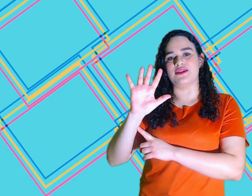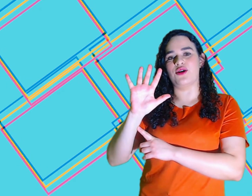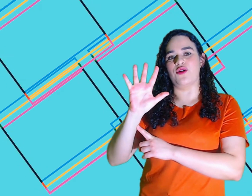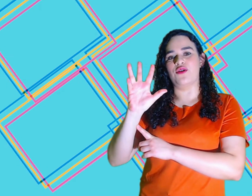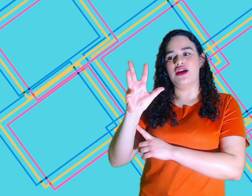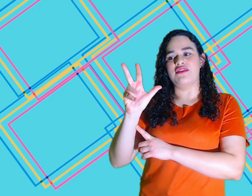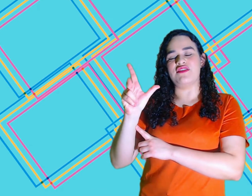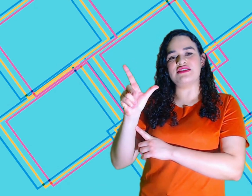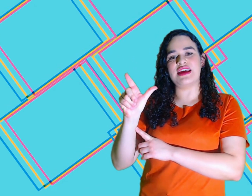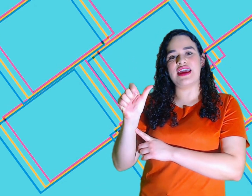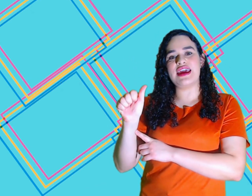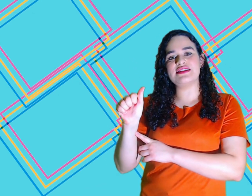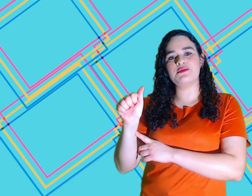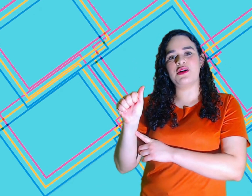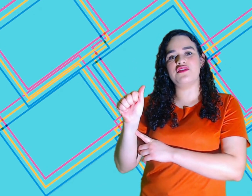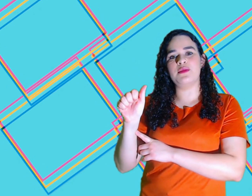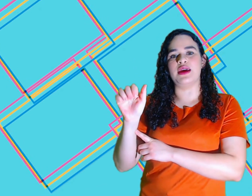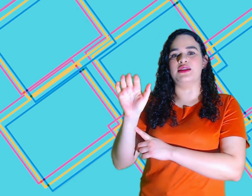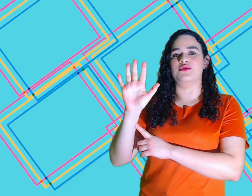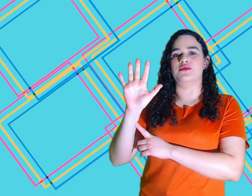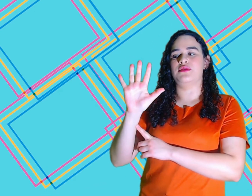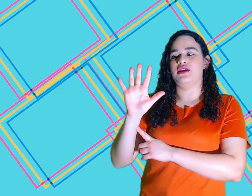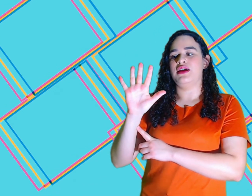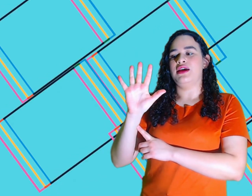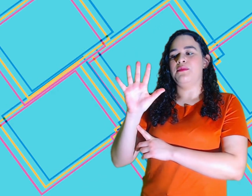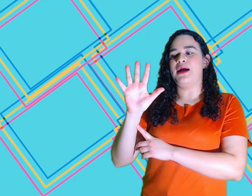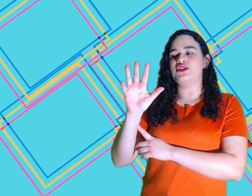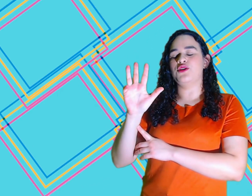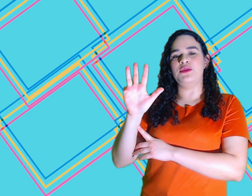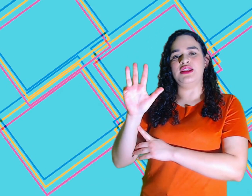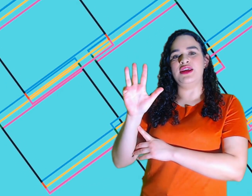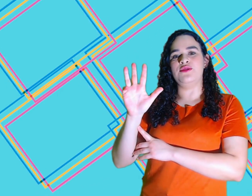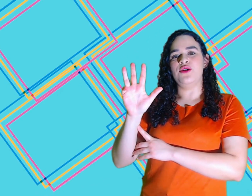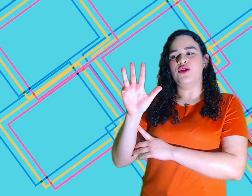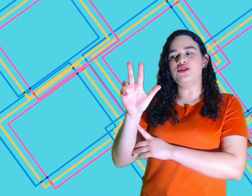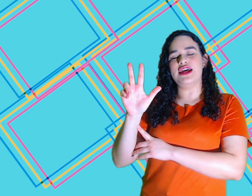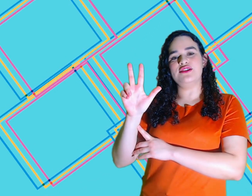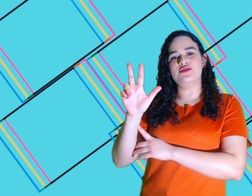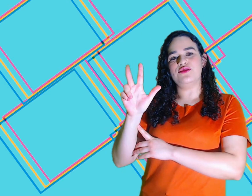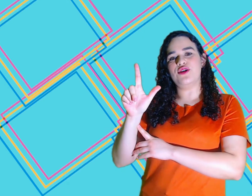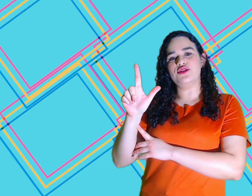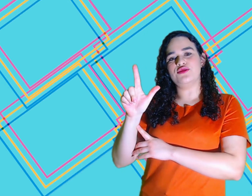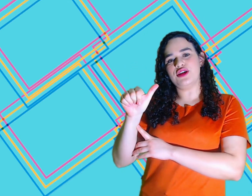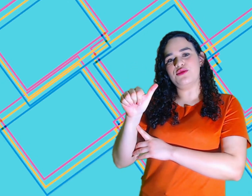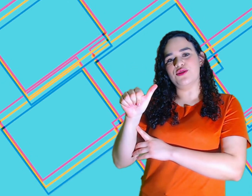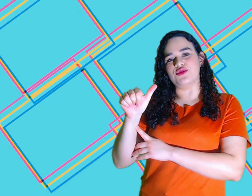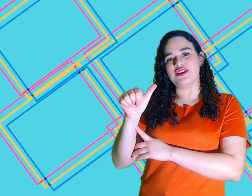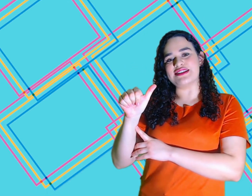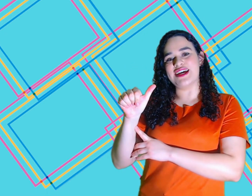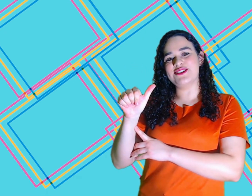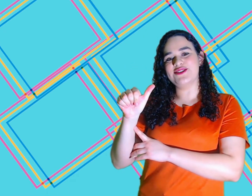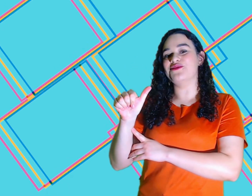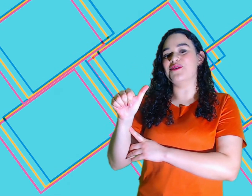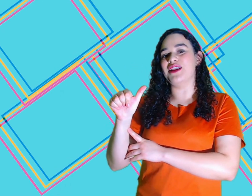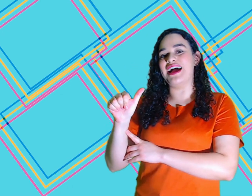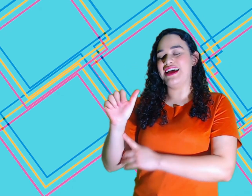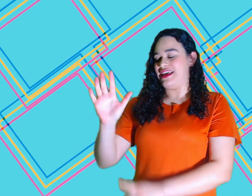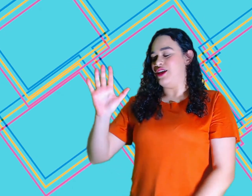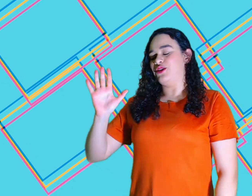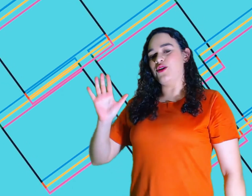ó. Vai fazer esse movimento. Baixa o umidinho, o dedo, o outro e o outro, tá certo? Vamos lá, trouxe